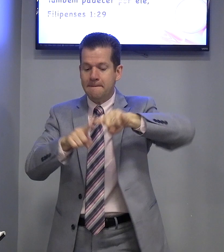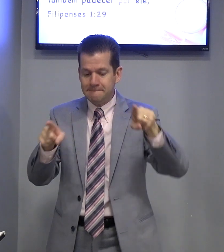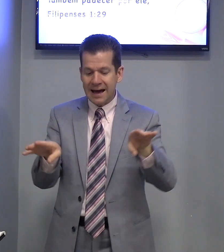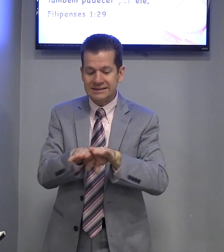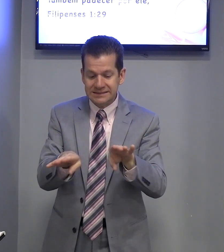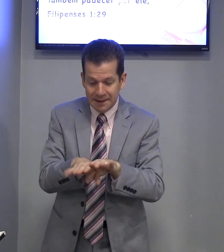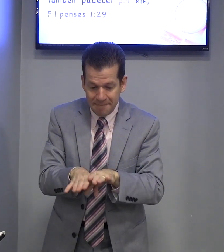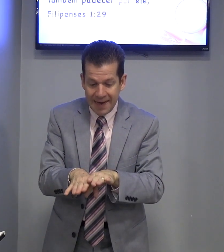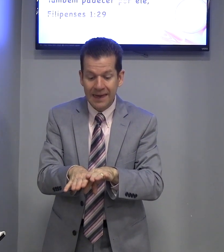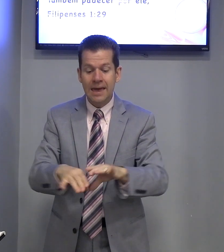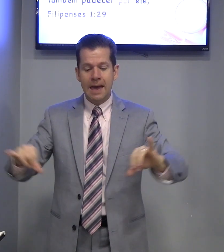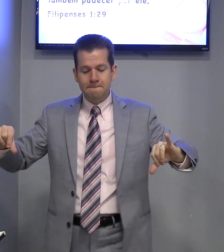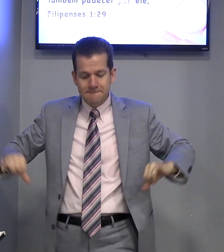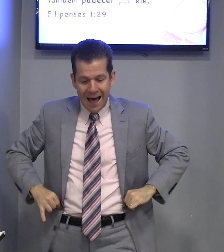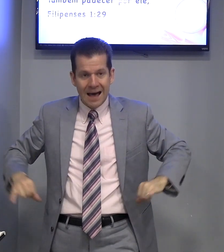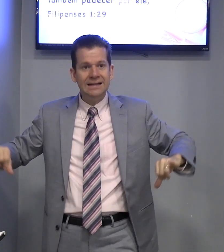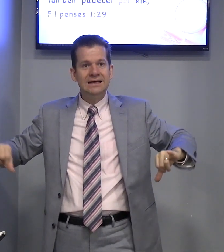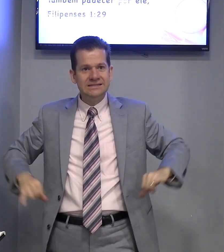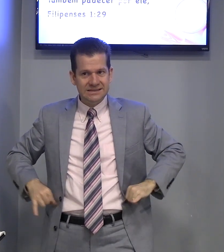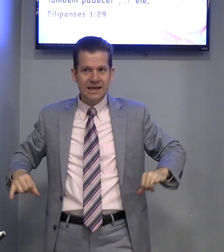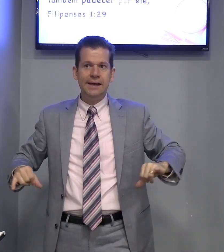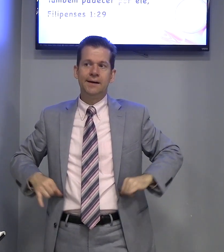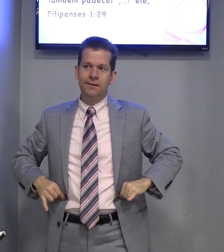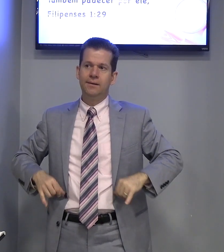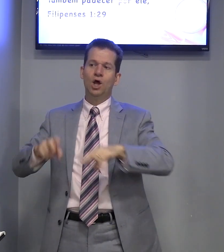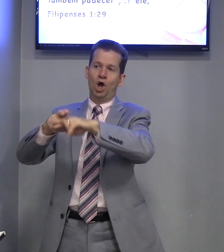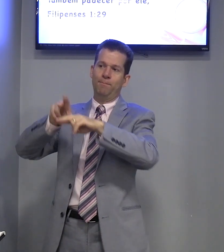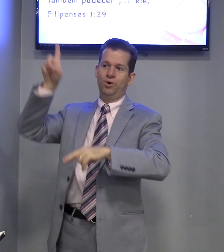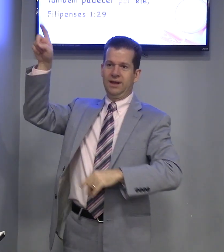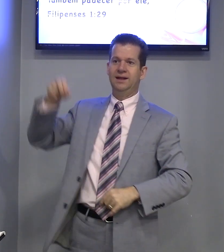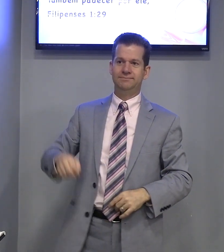mas também padecer por ele.